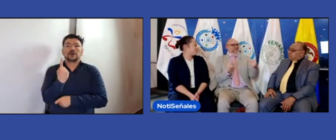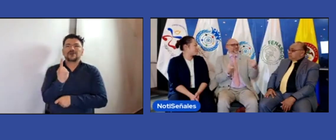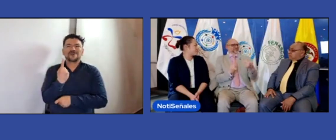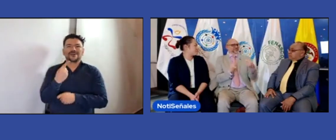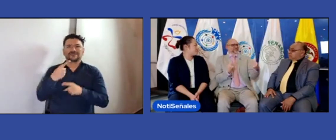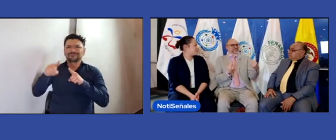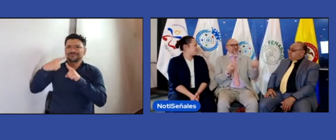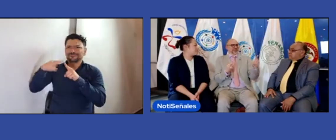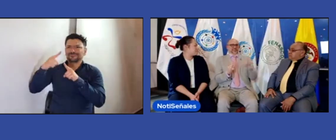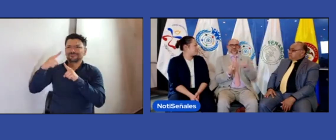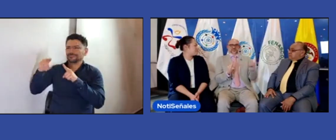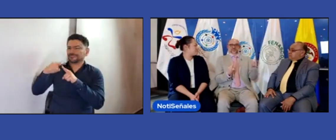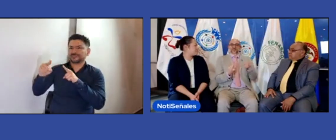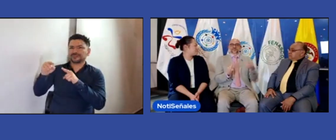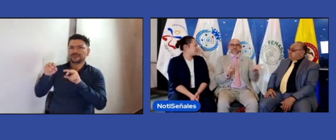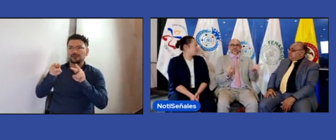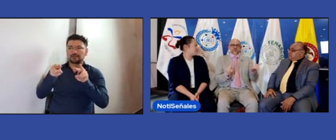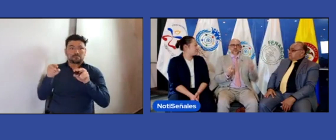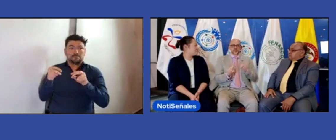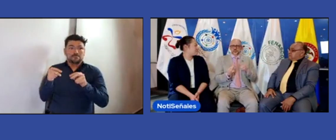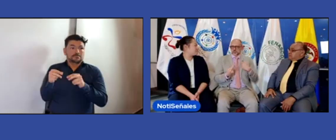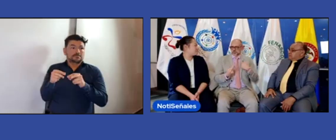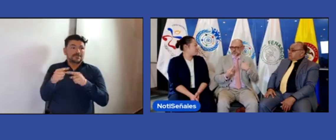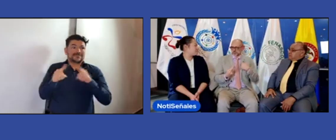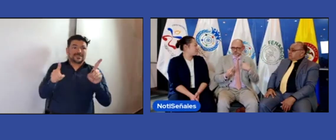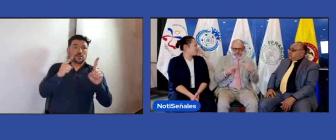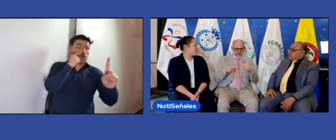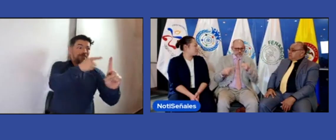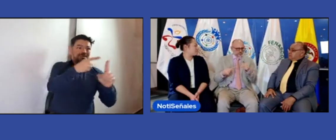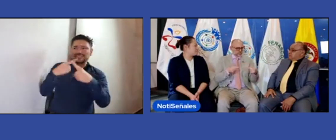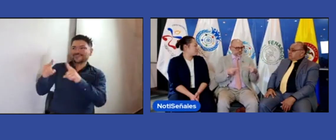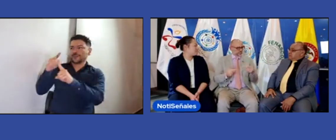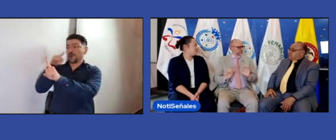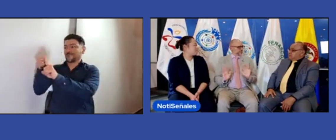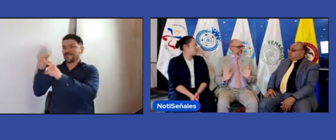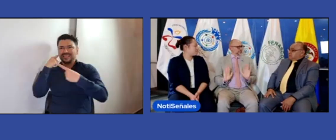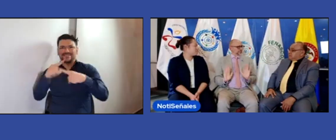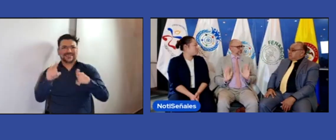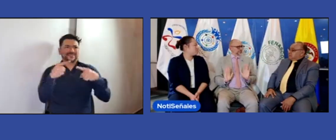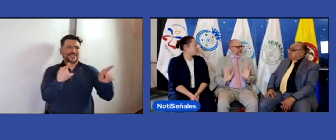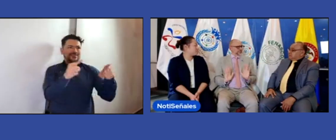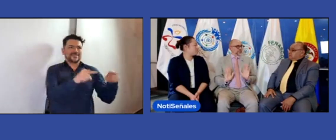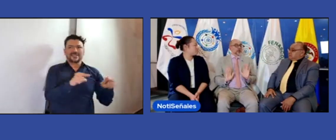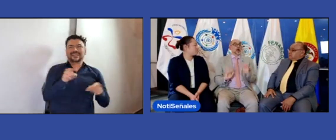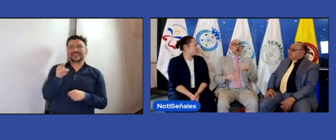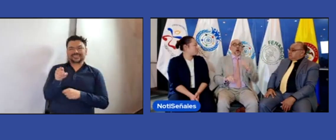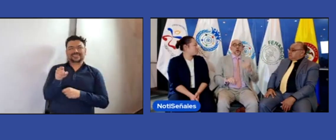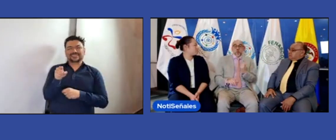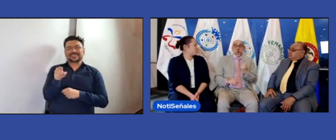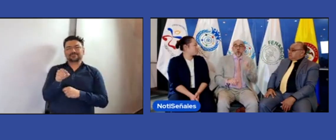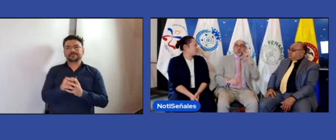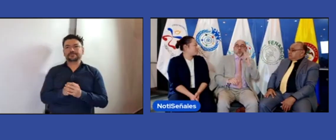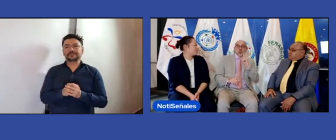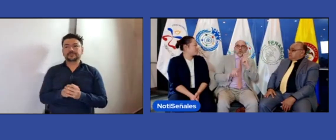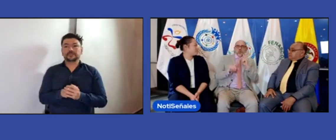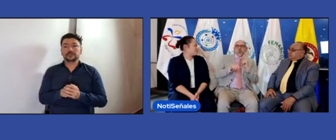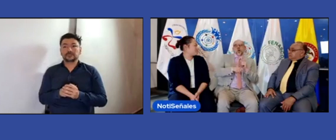pues, claramente, uno tiene, puede tener diferencias de criterios con ciertas personas sordas, ¿no?